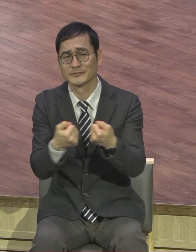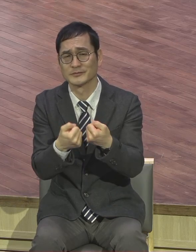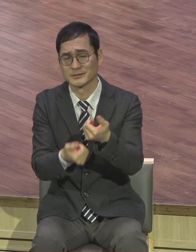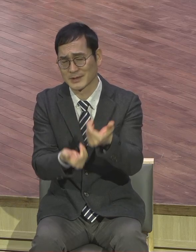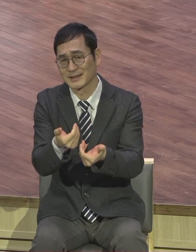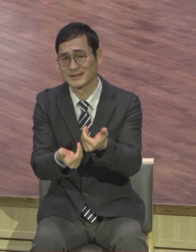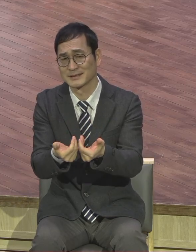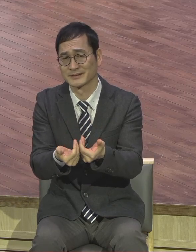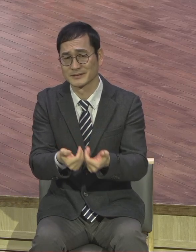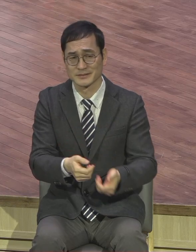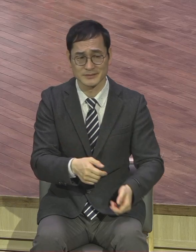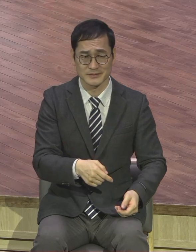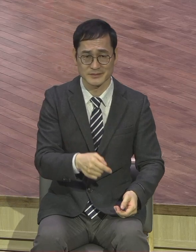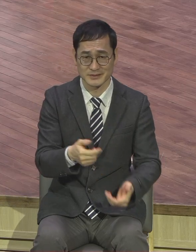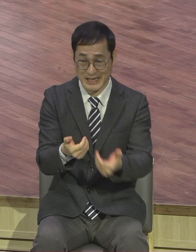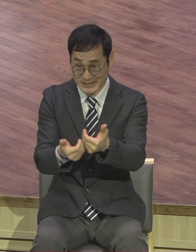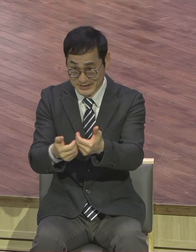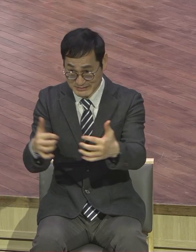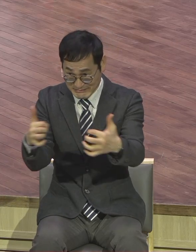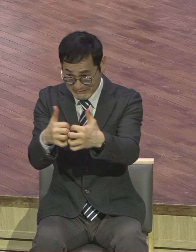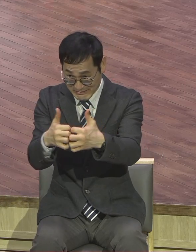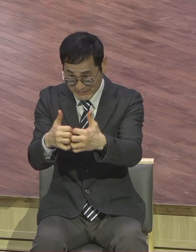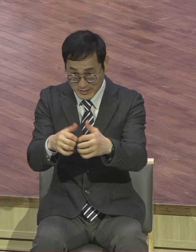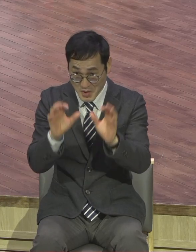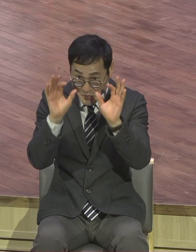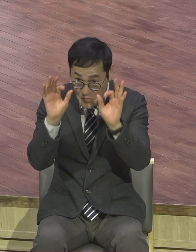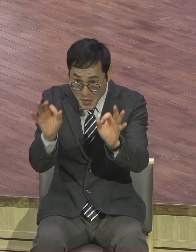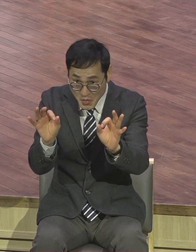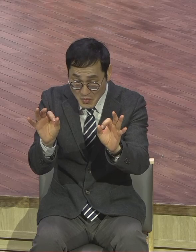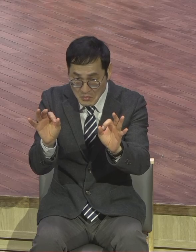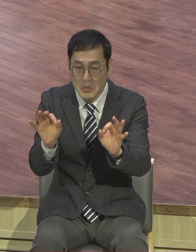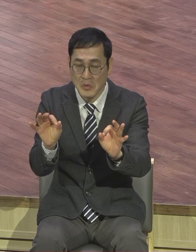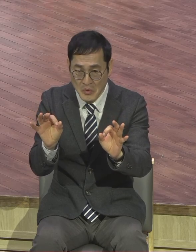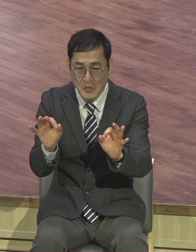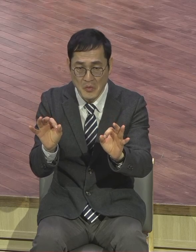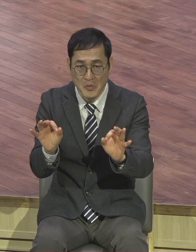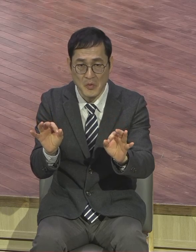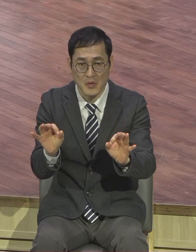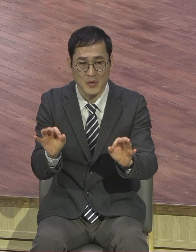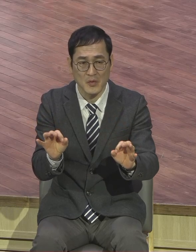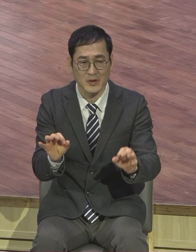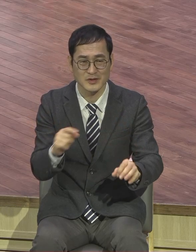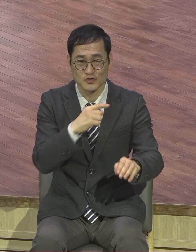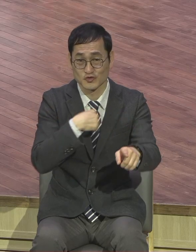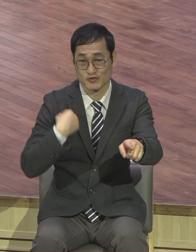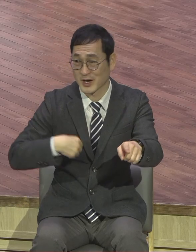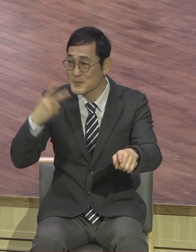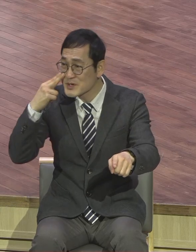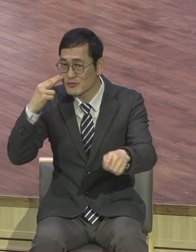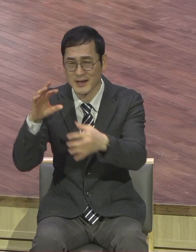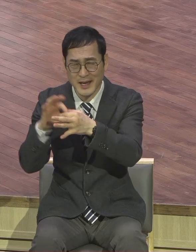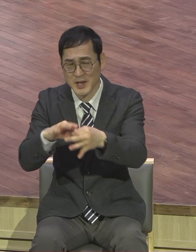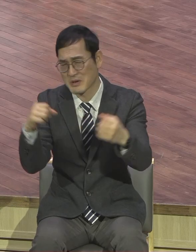북한이 보고 똑같은 말을 한 거예요. 중국과 미국이 계속 무역전쟁 했잖아요. 치고받고 싸우고 쓰러